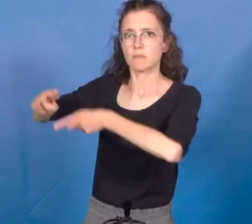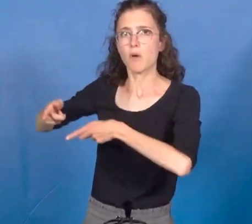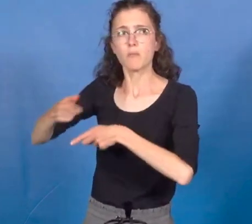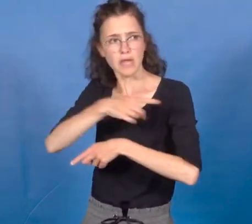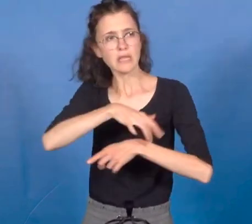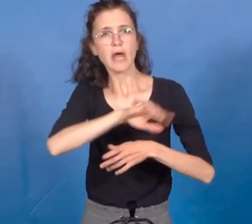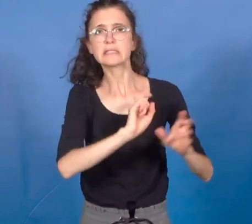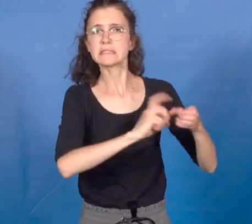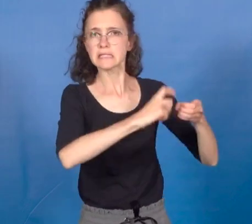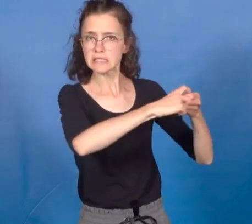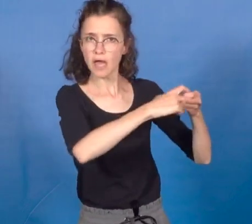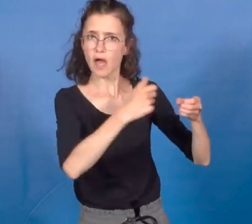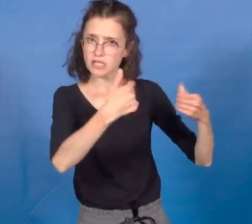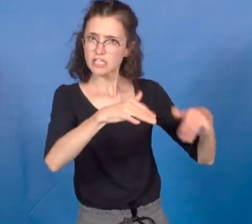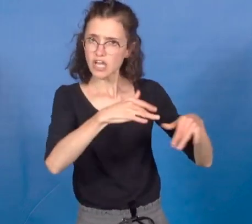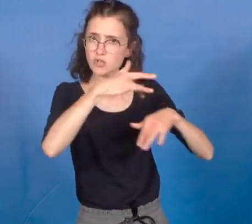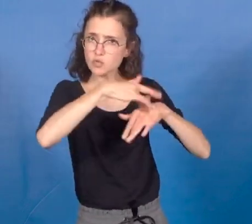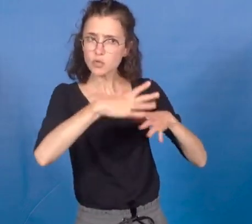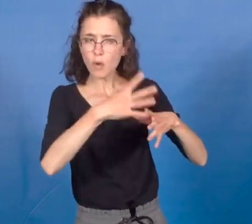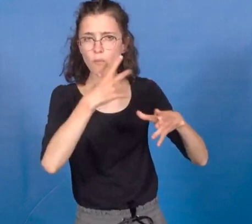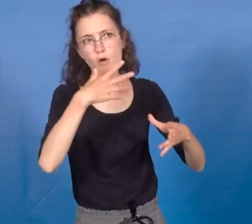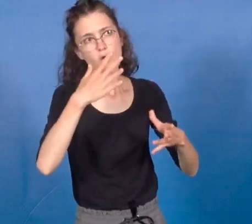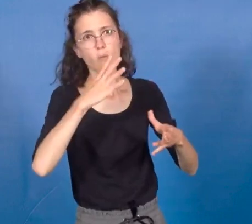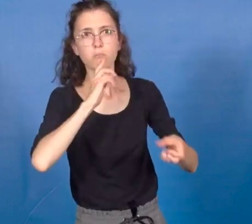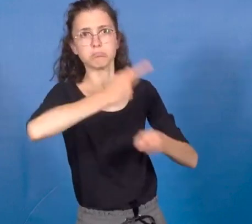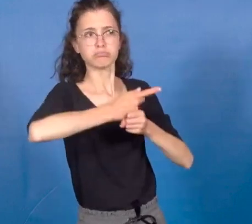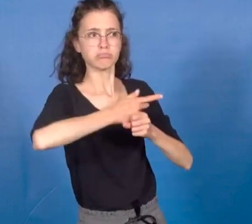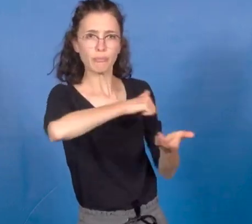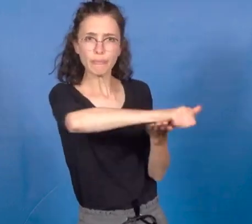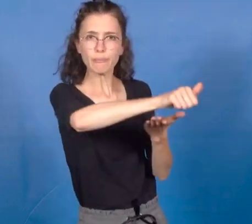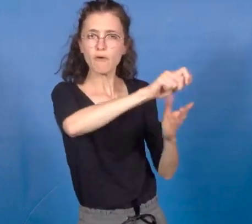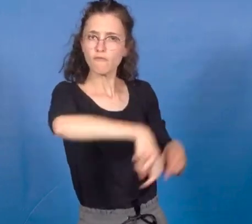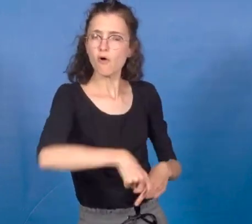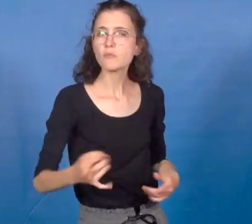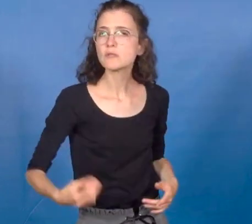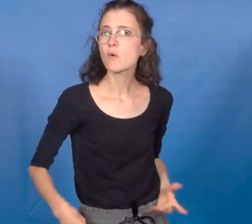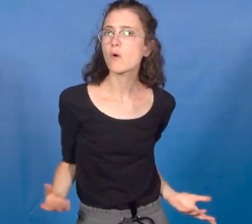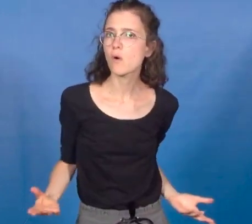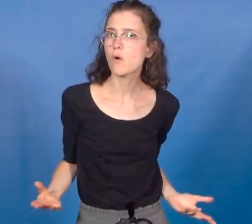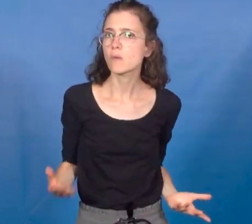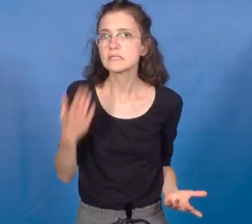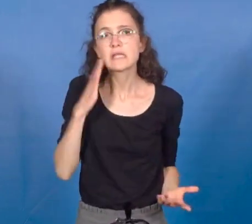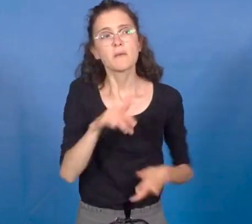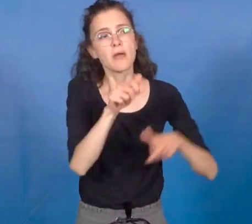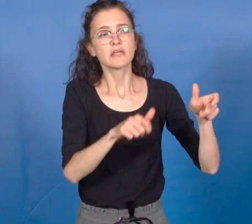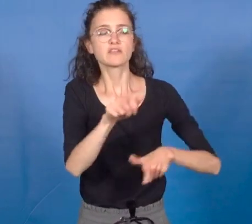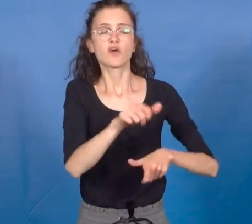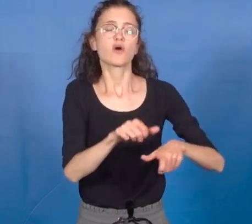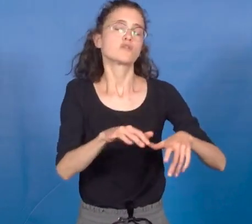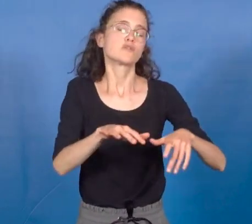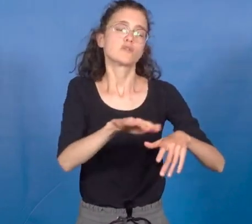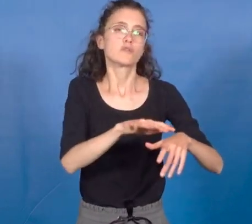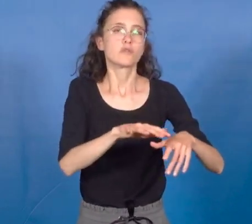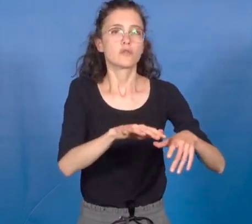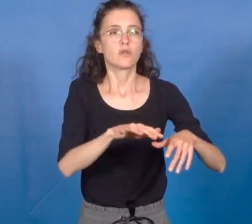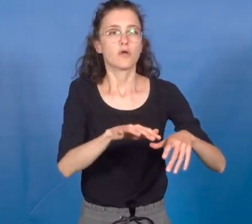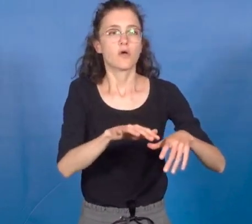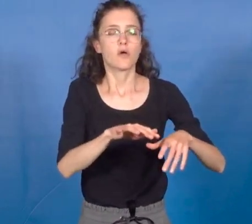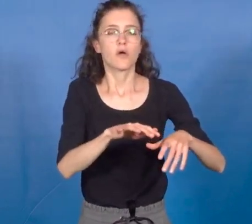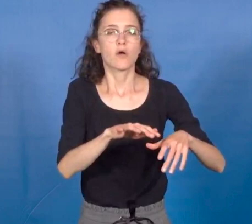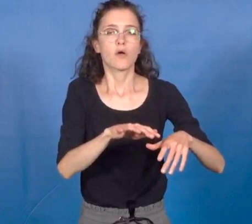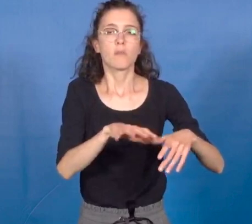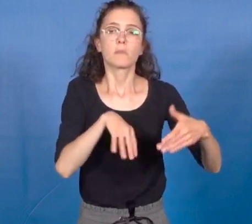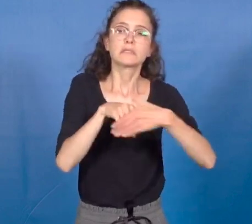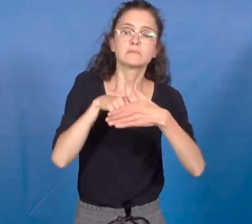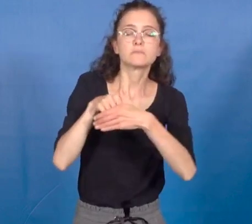de la terre n'est donc pas celle d'éviter les violences aux personnes qui pourraient être commises par certains membres de syndicats, car comme ça l'a